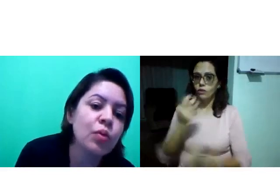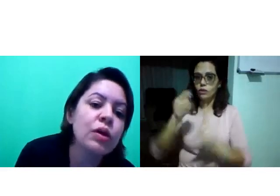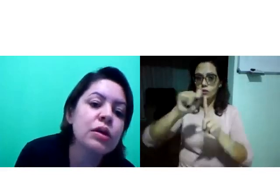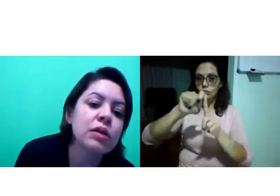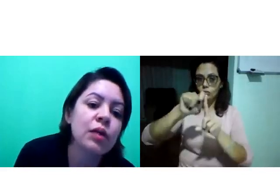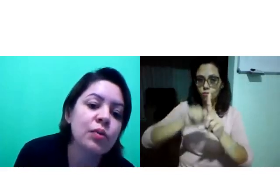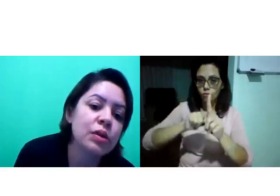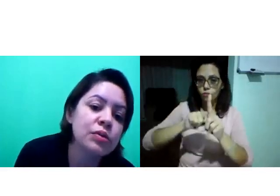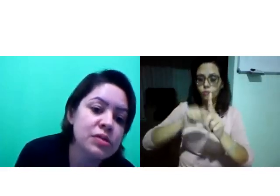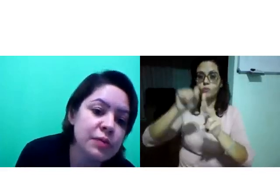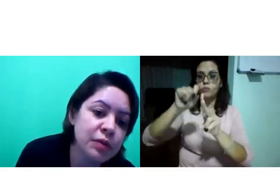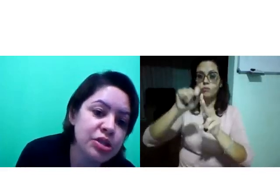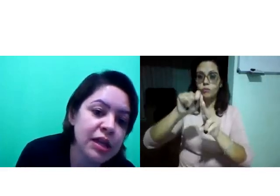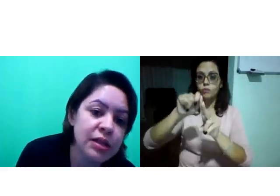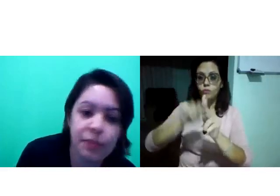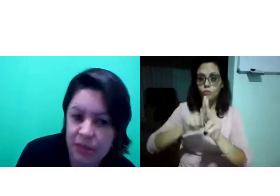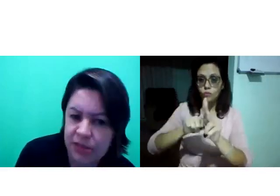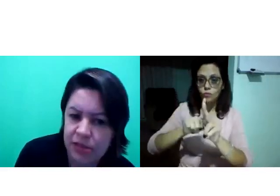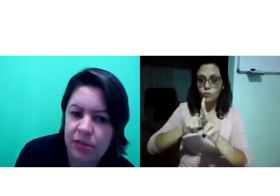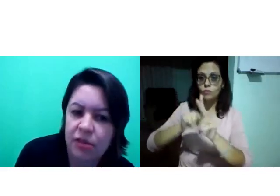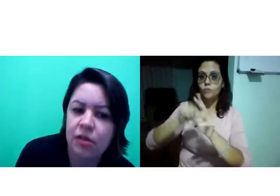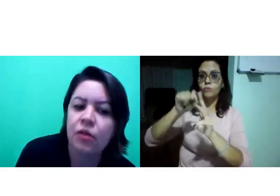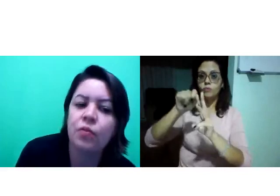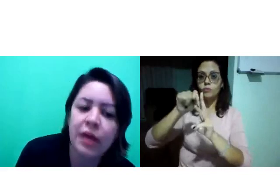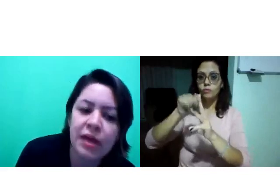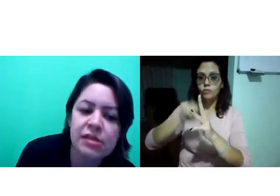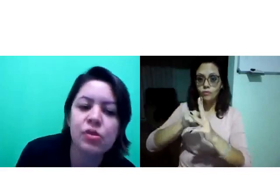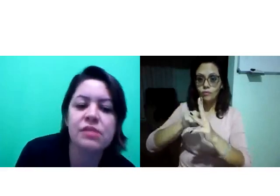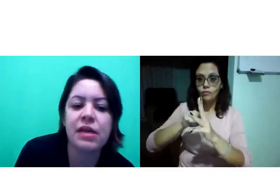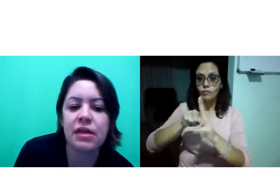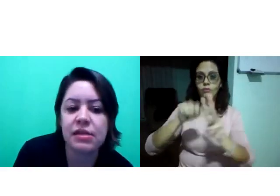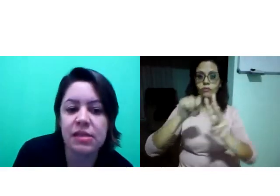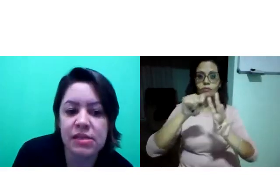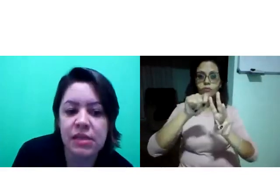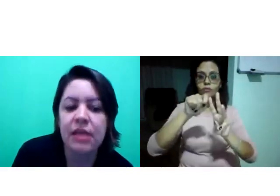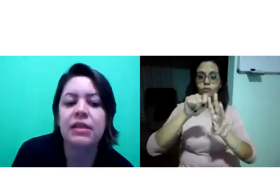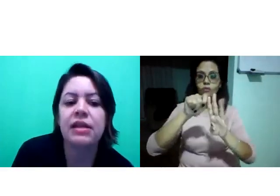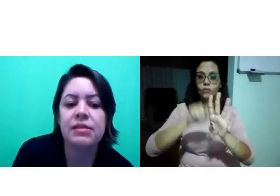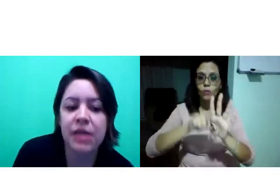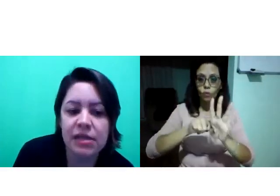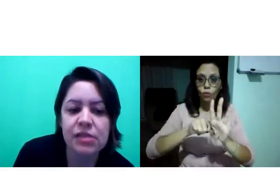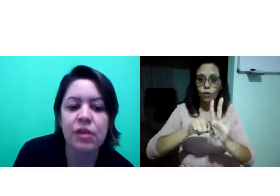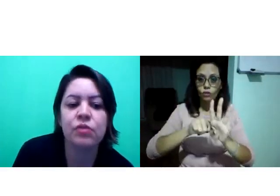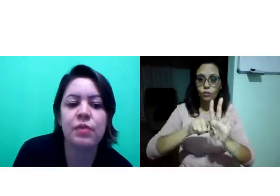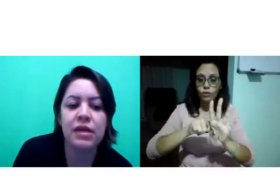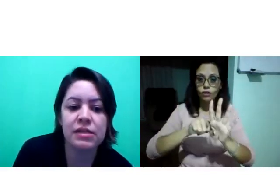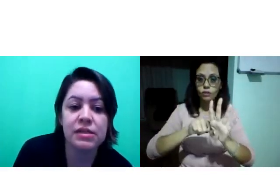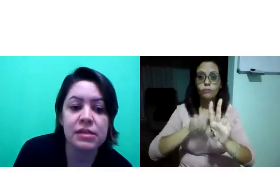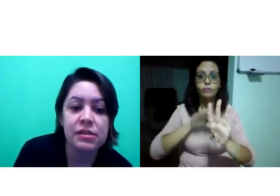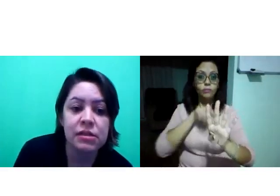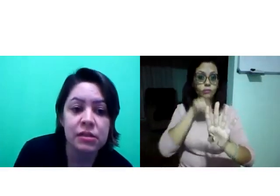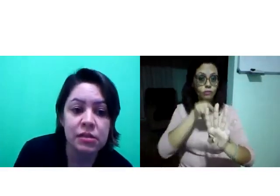Então, quantos, quantidade de meses? Um mês, dois meses, três meses, quatro